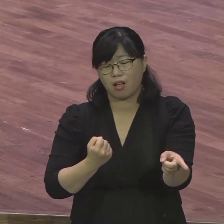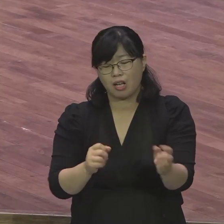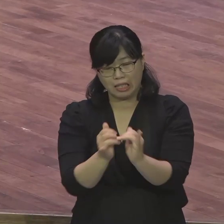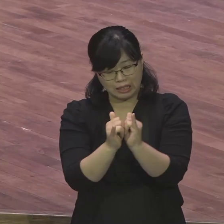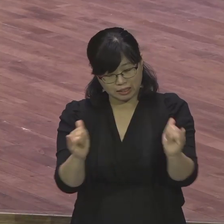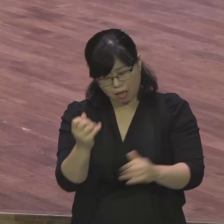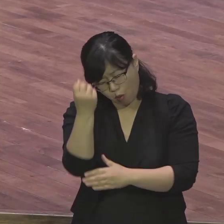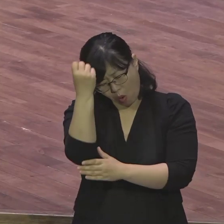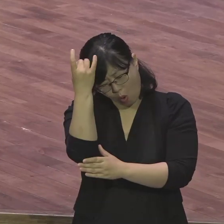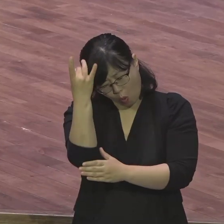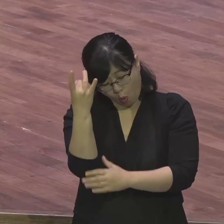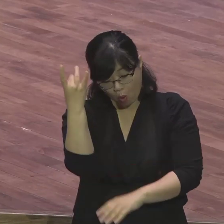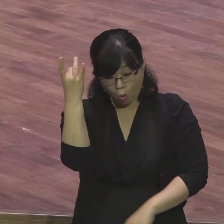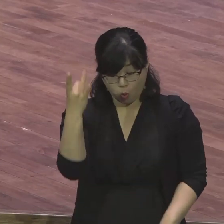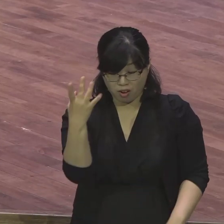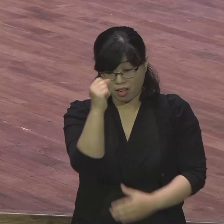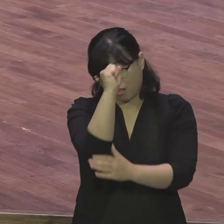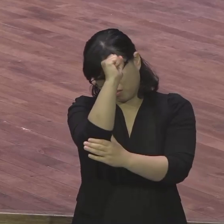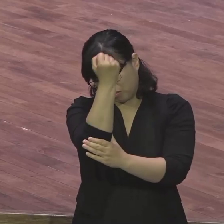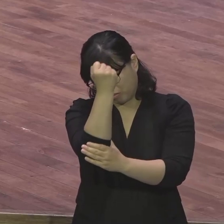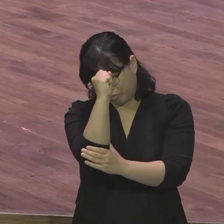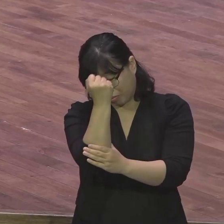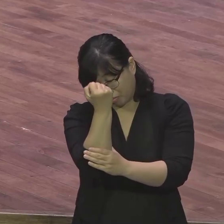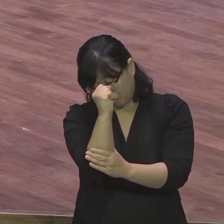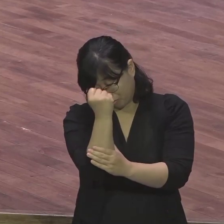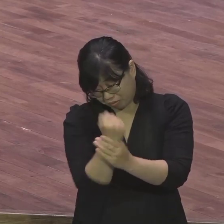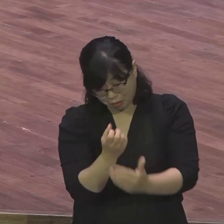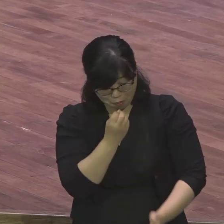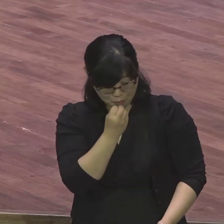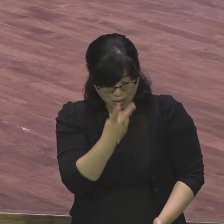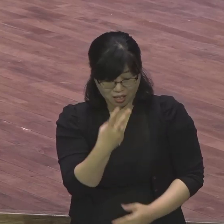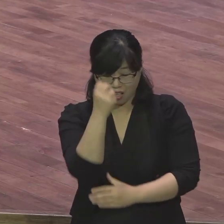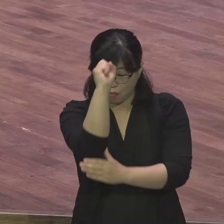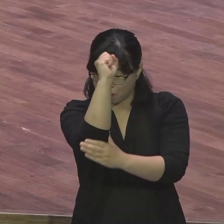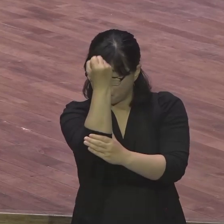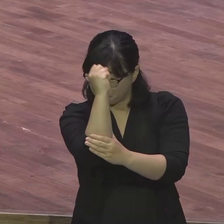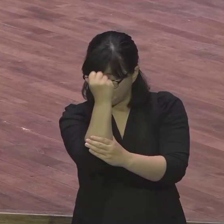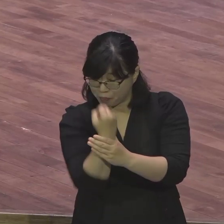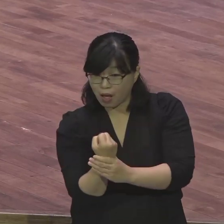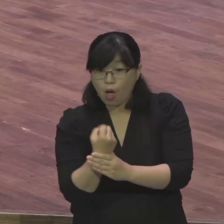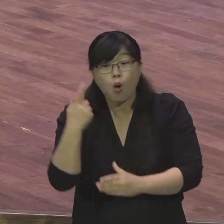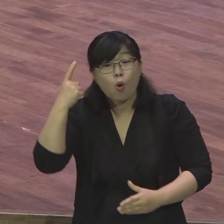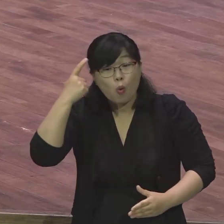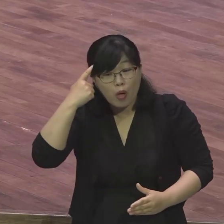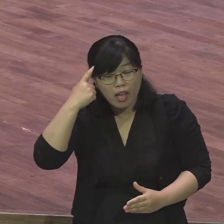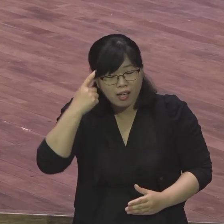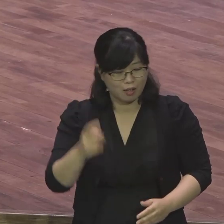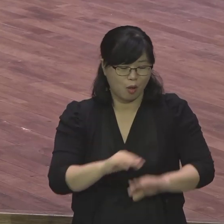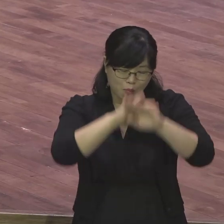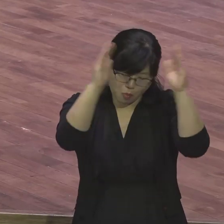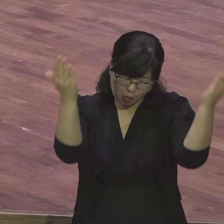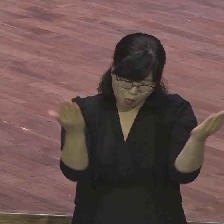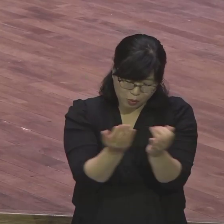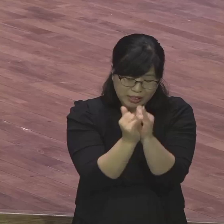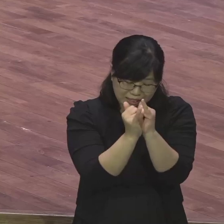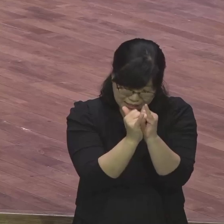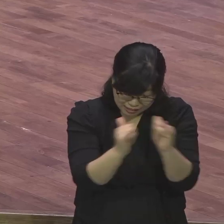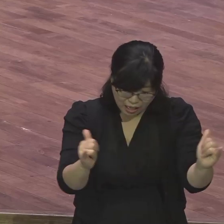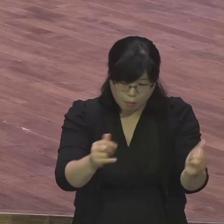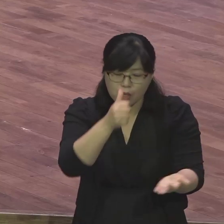누구나 다 인간은 부패해 있어요 모든 사람이 저를 범하였음이 모든 사람이